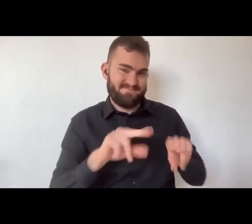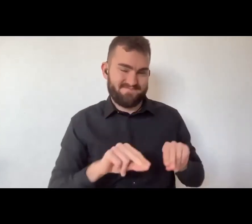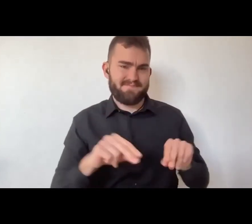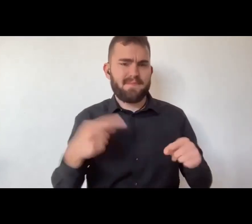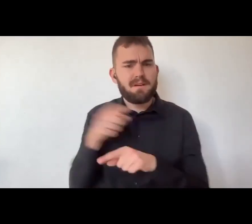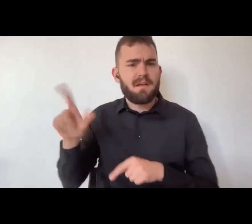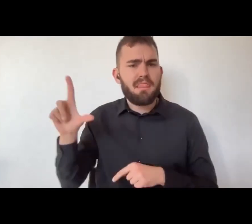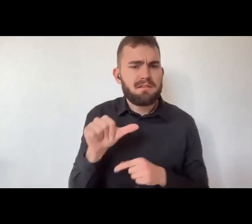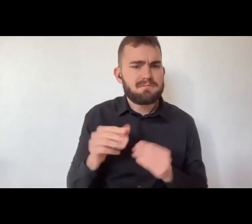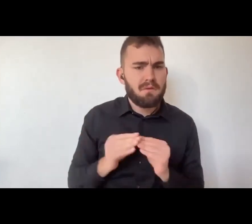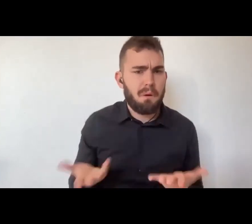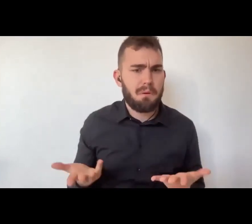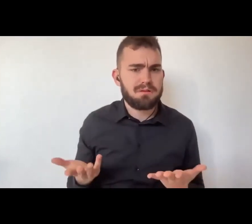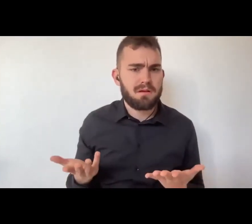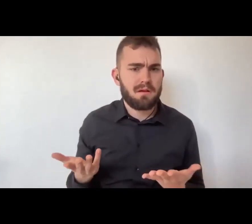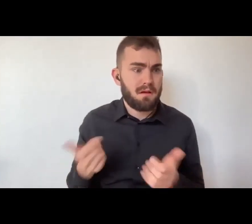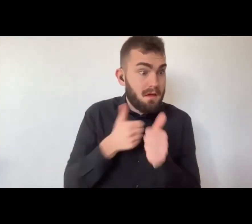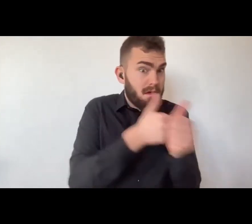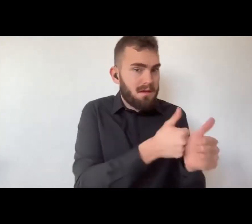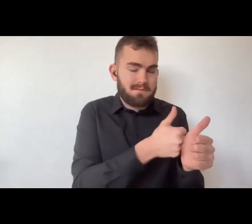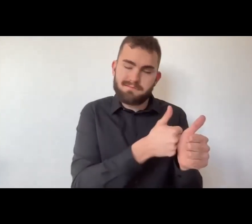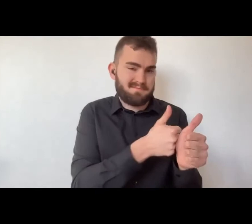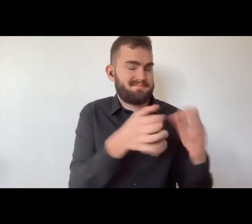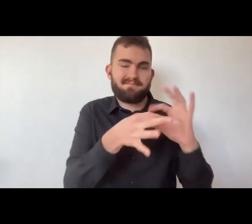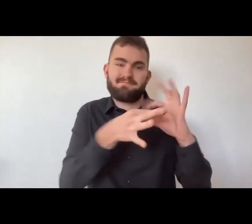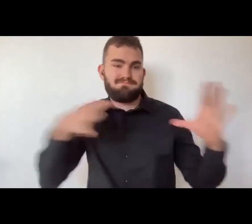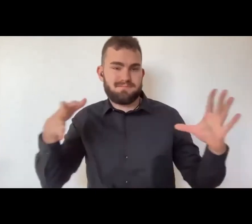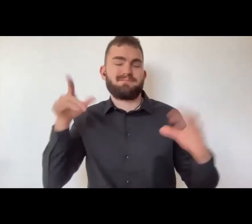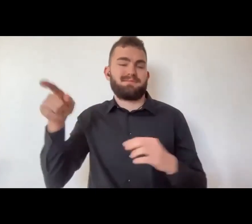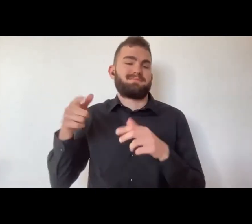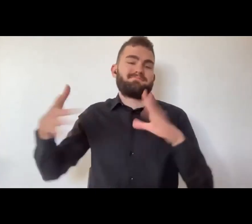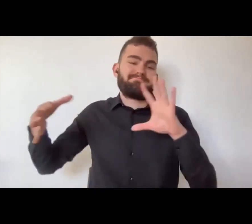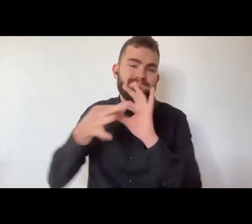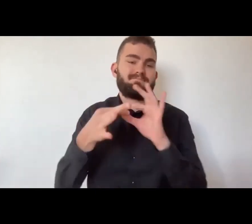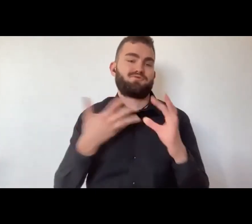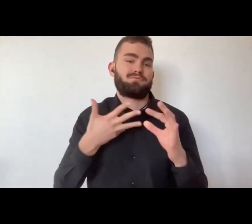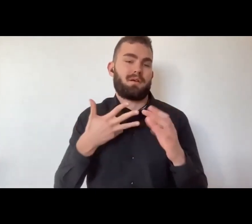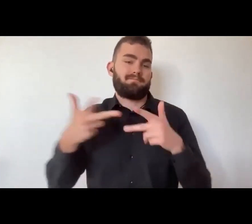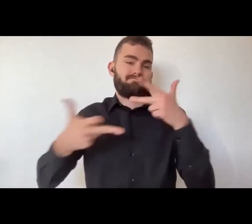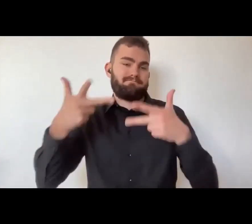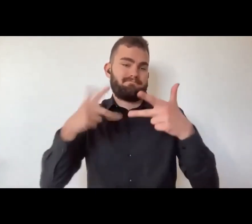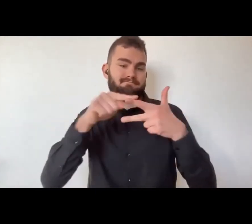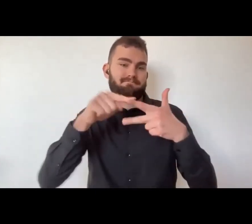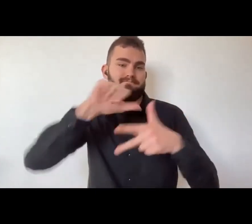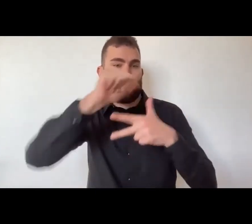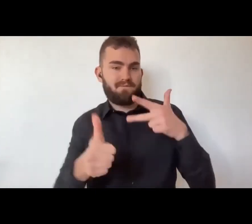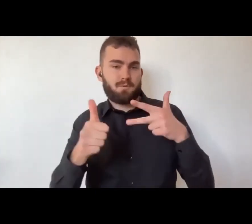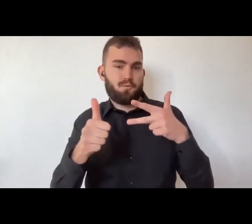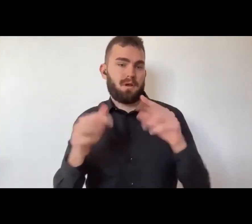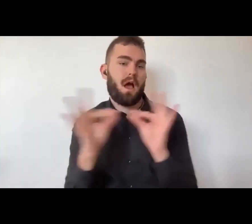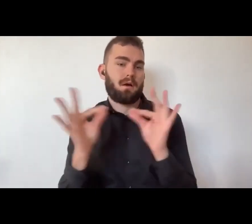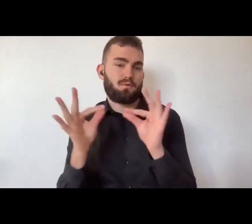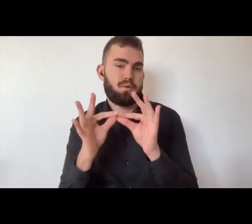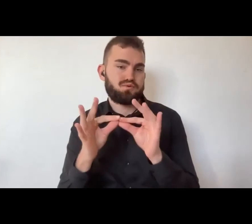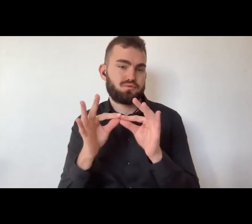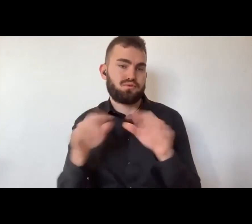hanno le rime c'è una ridondanza una ripetizione e lì come possiamo farlo naturalmente esistono le rime ma con delle